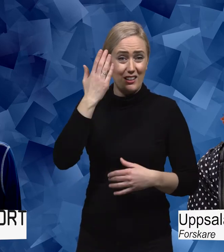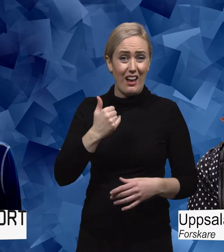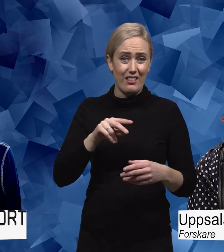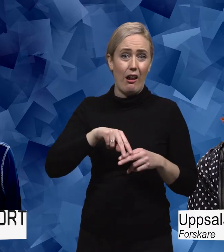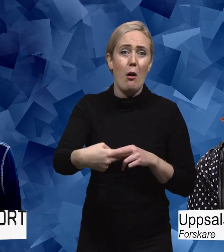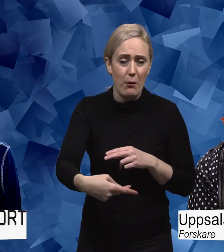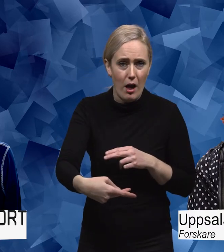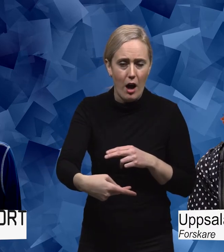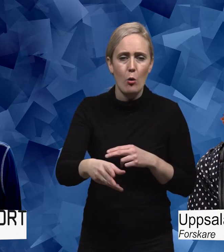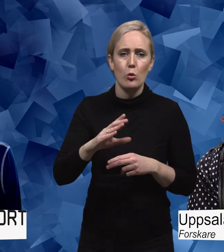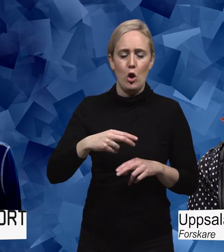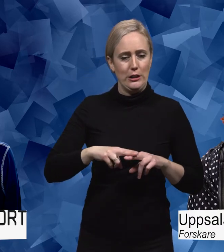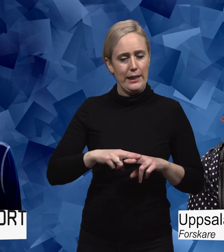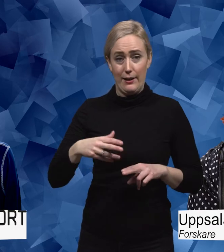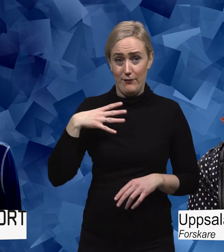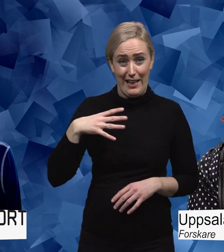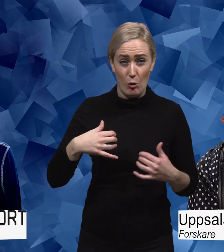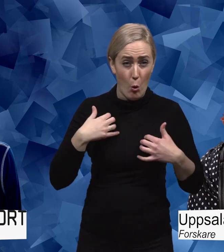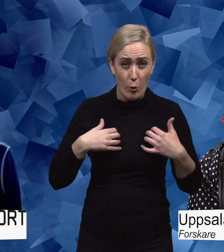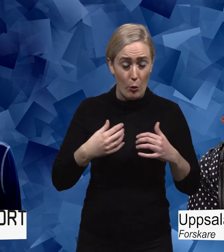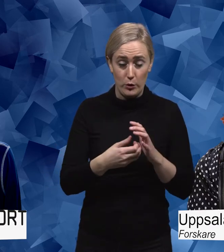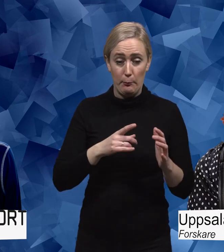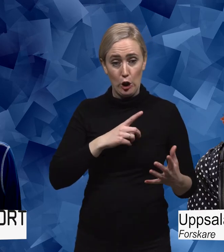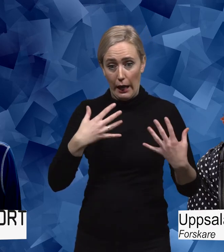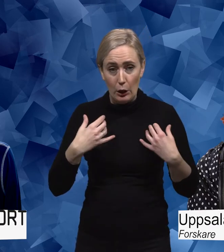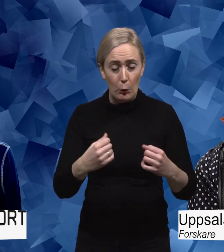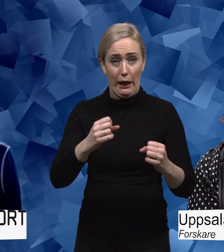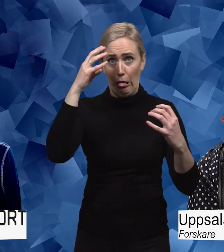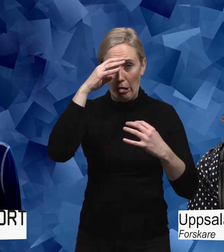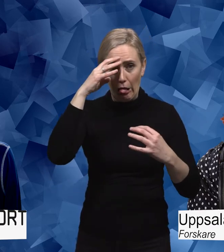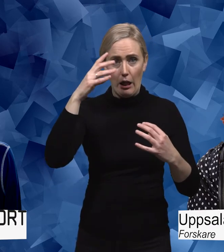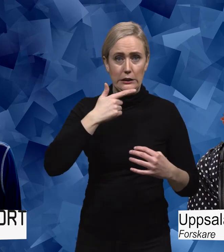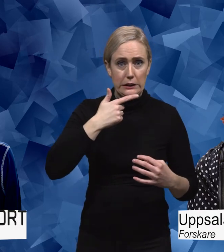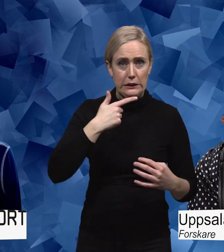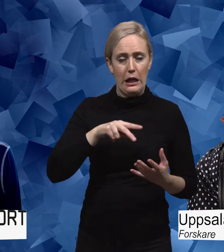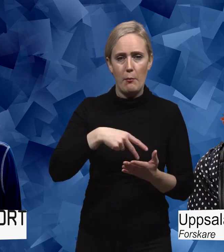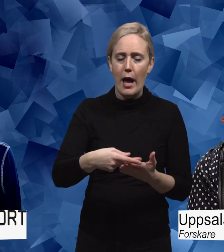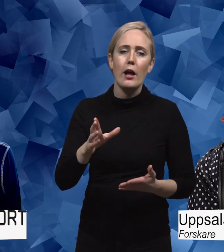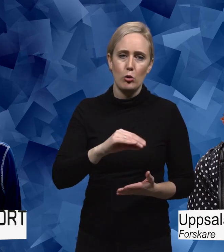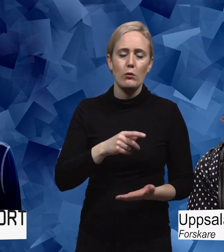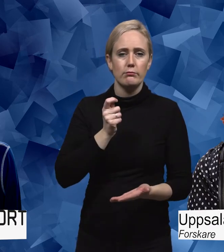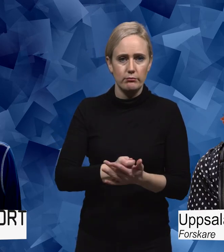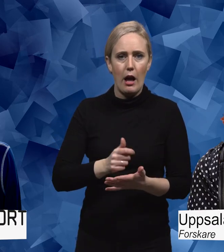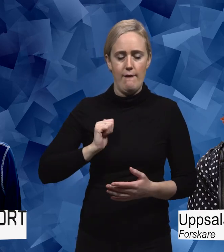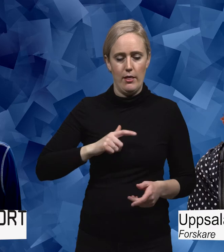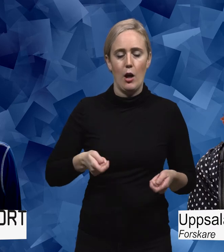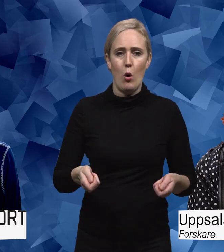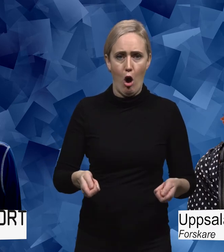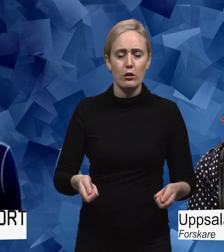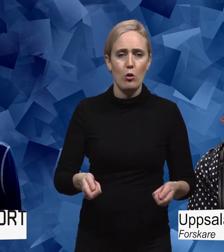Och för att slippa oroa mig för det. För det tog väldigt mycket energi att fundera på det där. Så började jag använda rollator. Och då är det svårt att komma ner för trapporna i den där